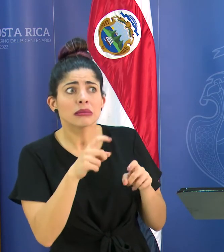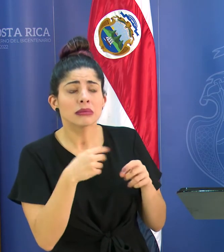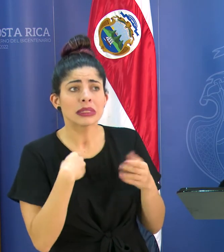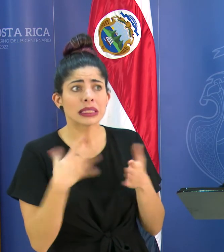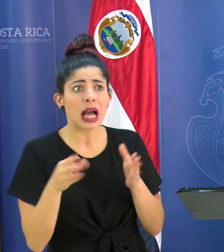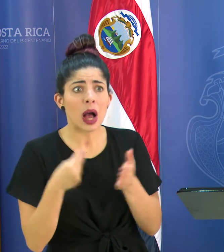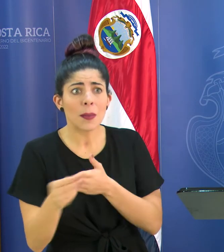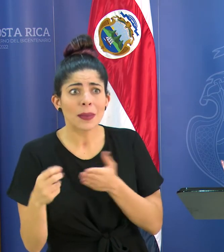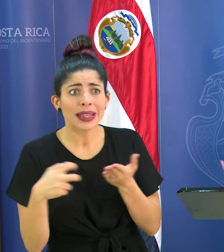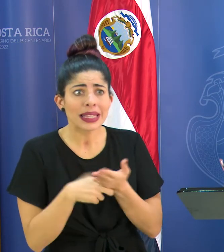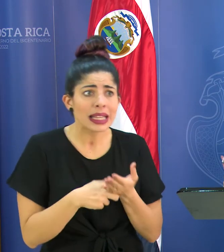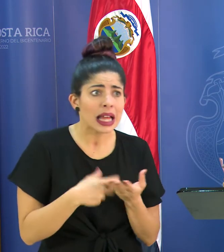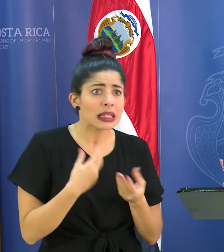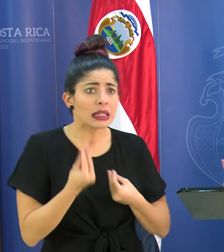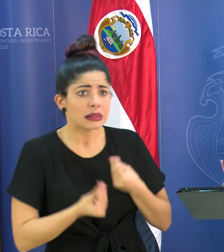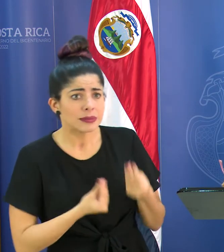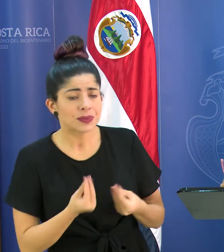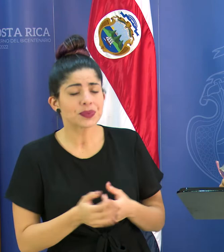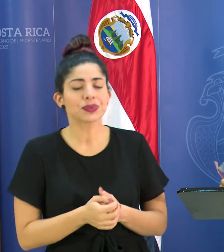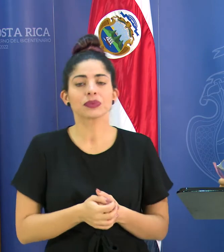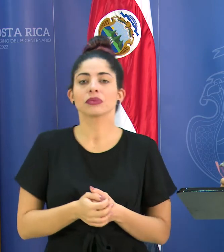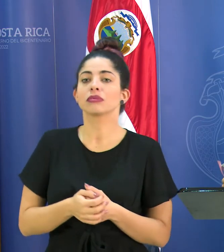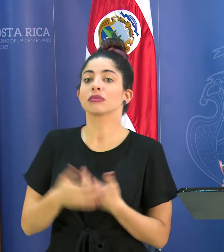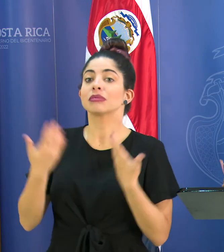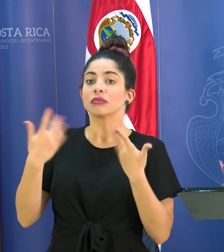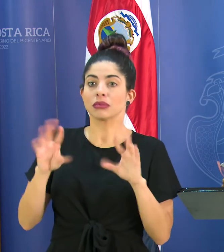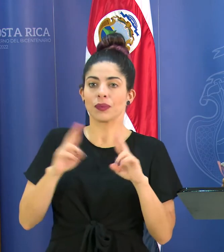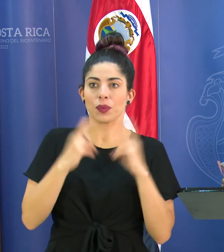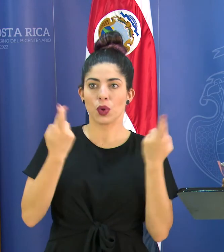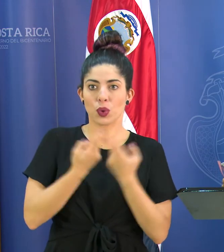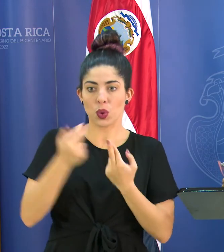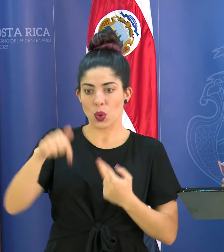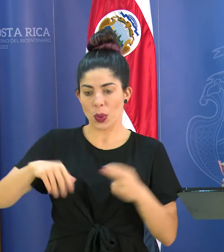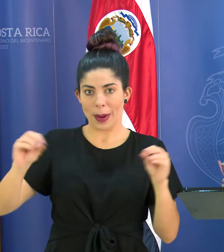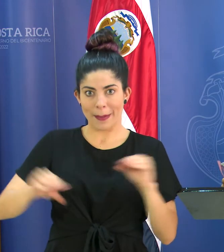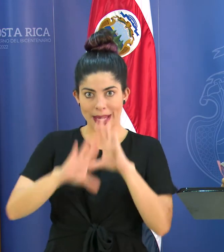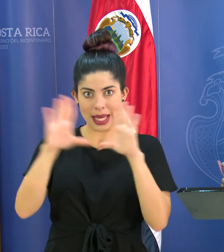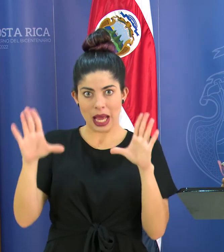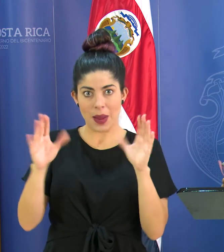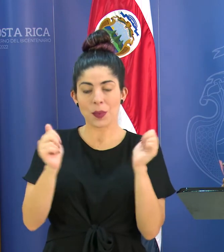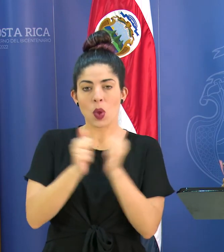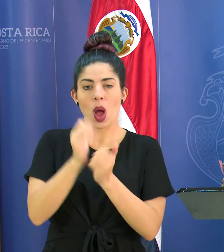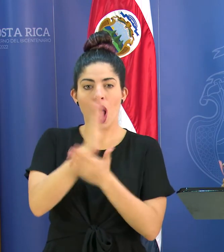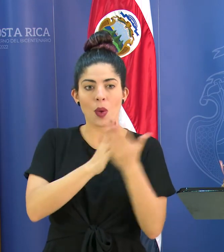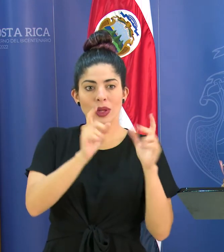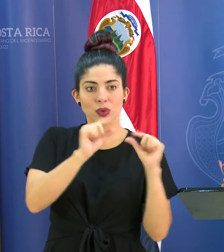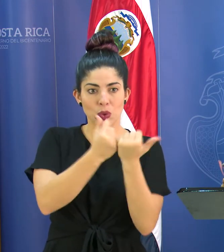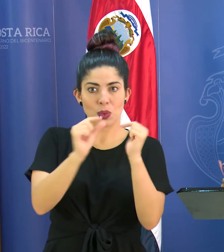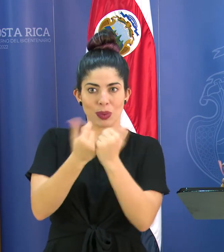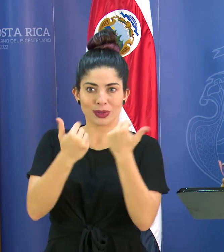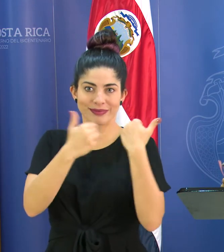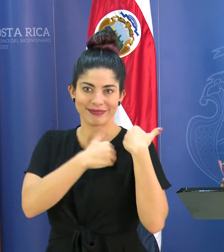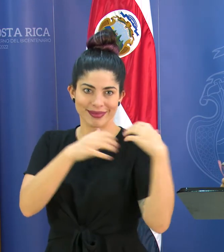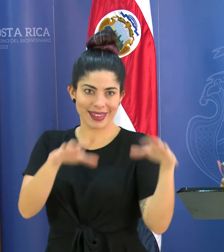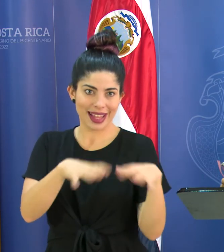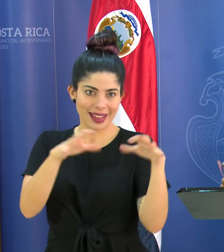entradas y todo eso ¿qué va a pasar con eso? bueno ya nos reunimos en la mañana con algunos organizadores personal mío del